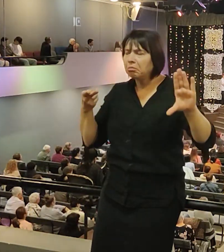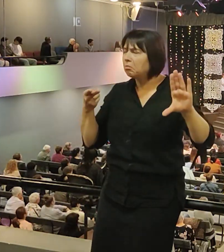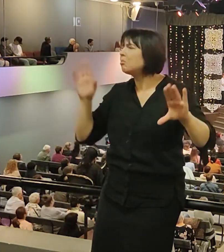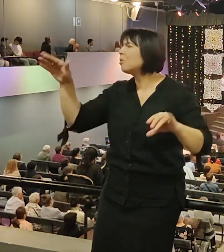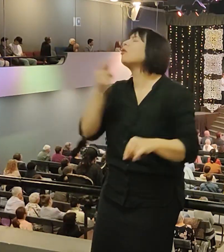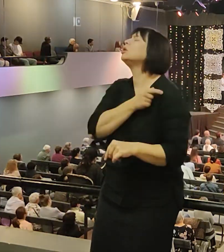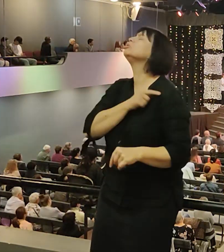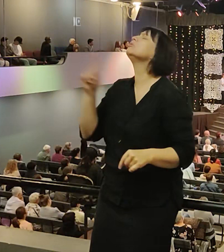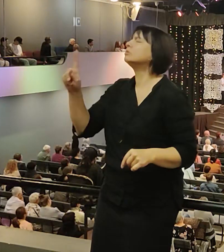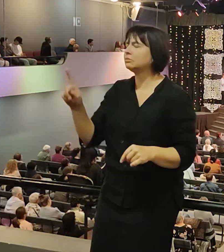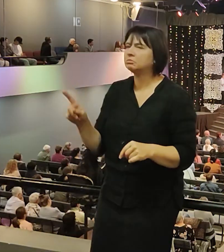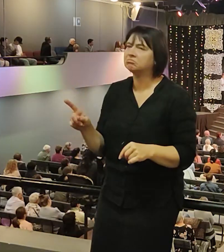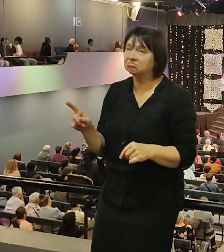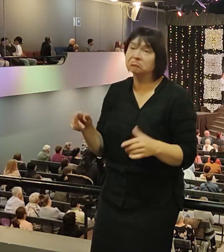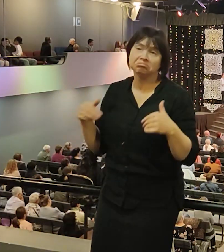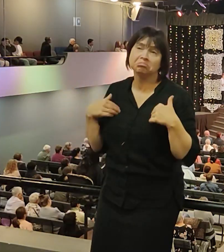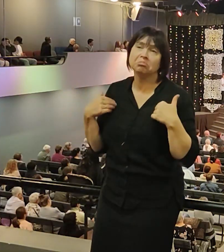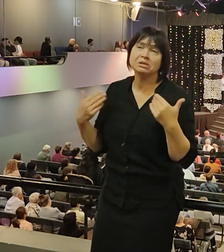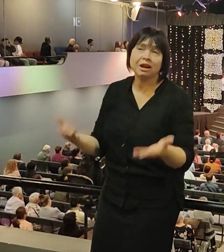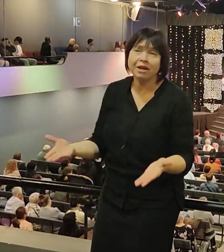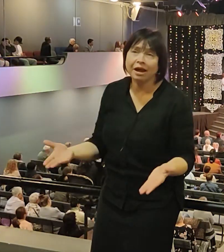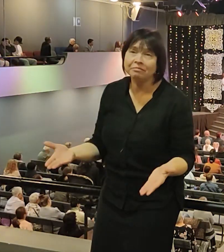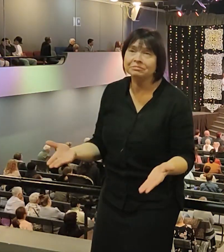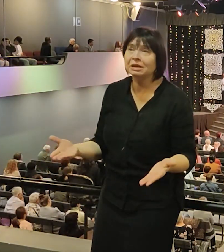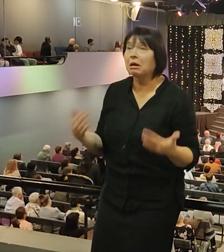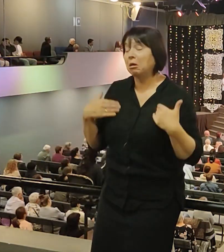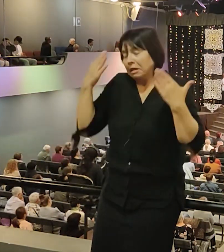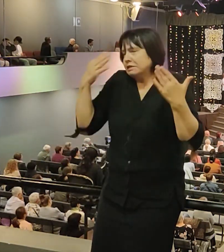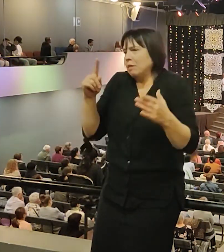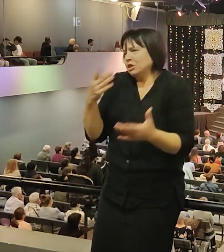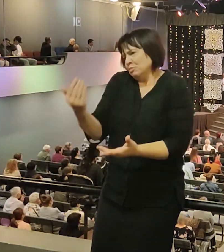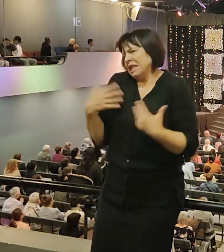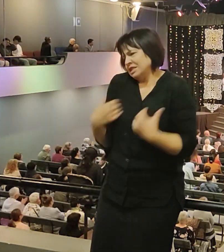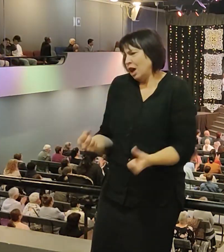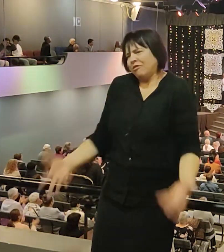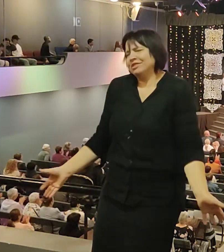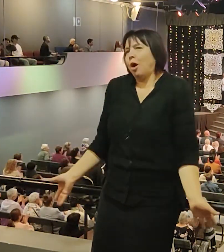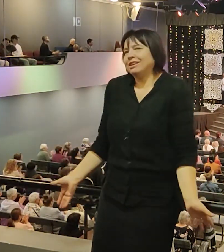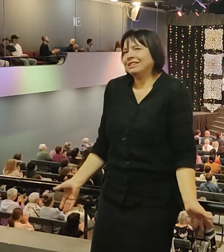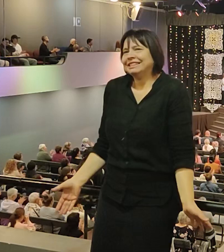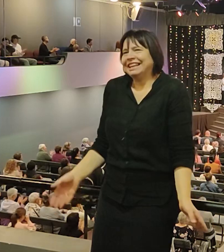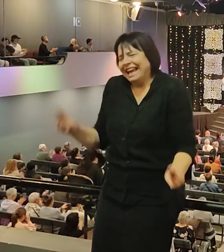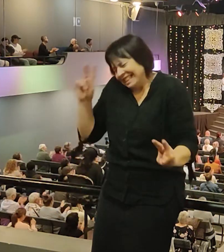он говорит мне, Господин Юстус, поздравляю. Не знаю, почему, но вы здоровы. АПЛОДИСМЕНТЫ